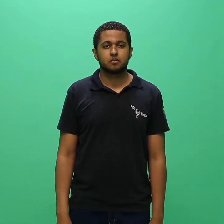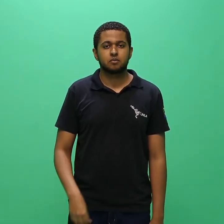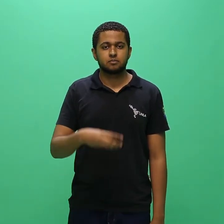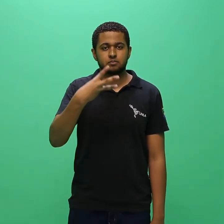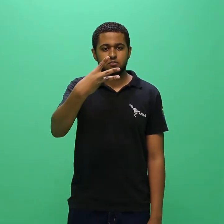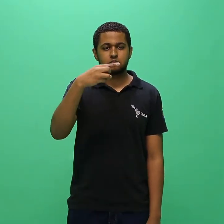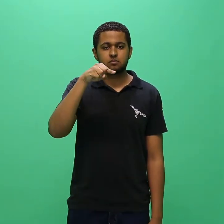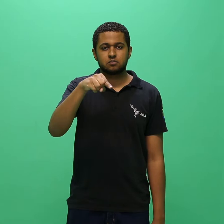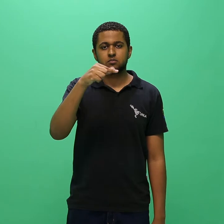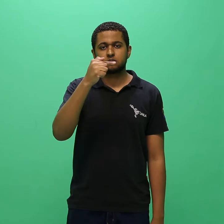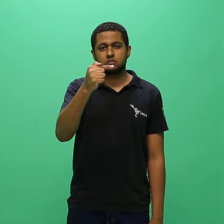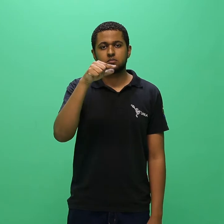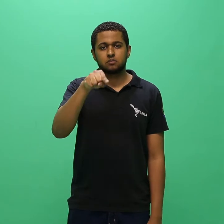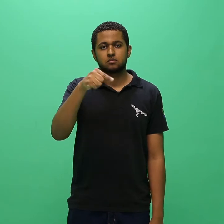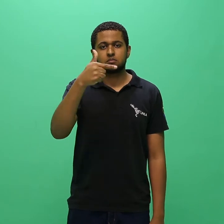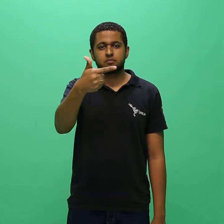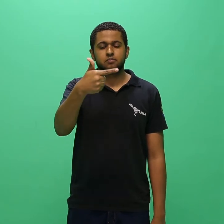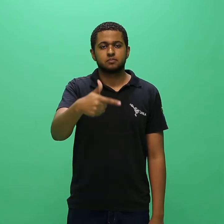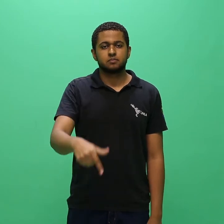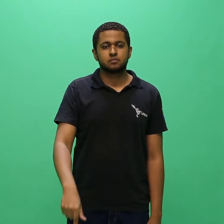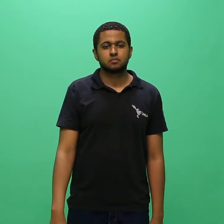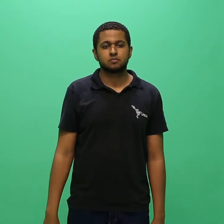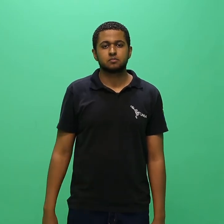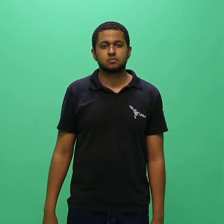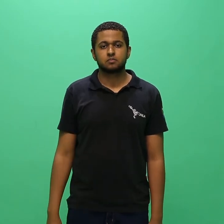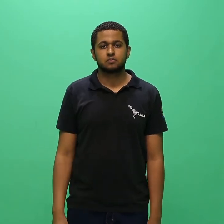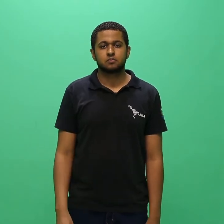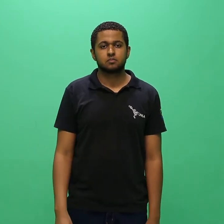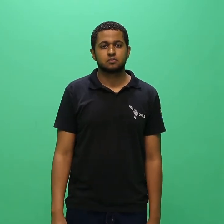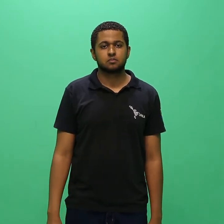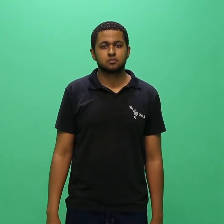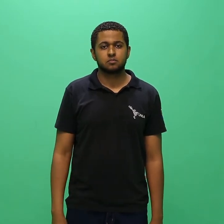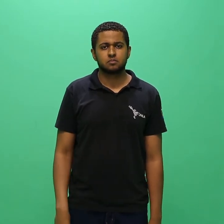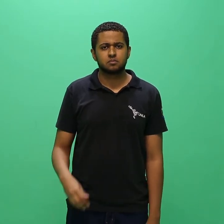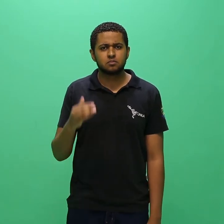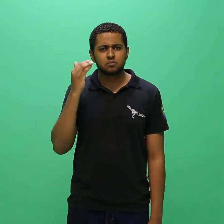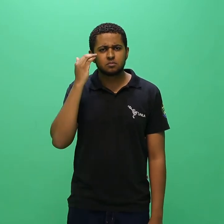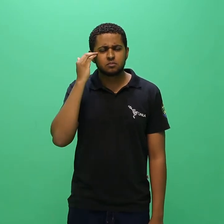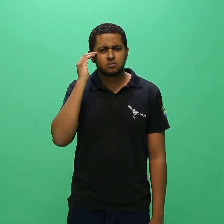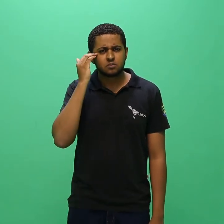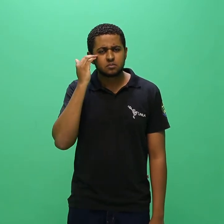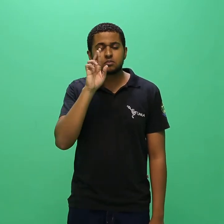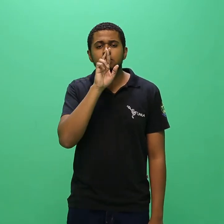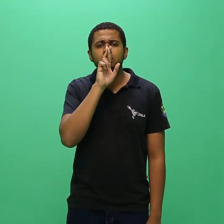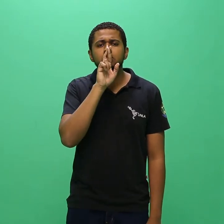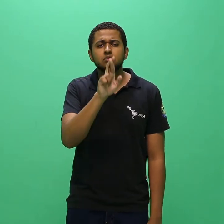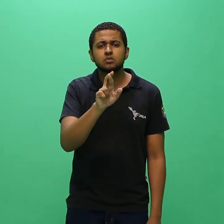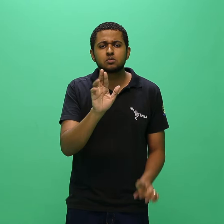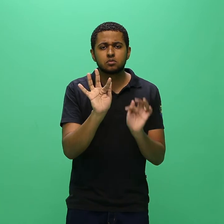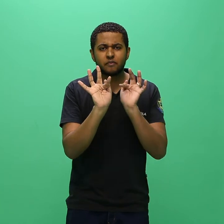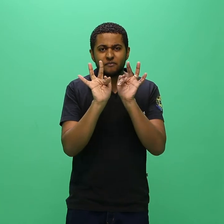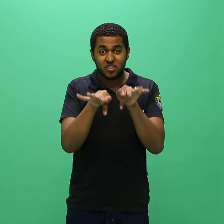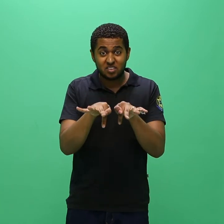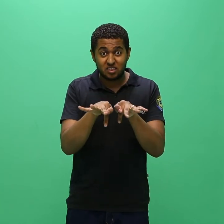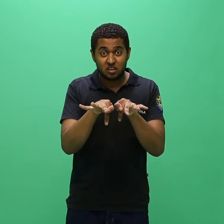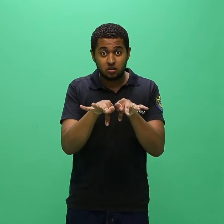3.7.2. Entende-se, por resultado final, o resultado do processo